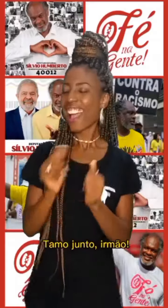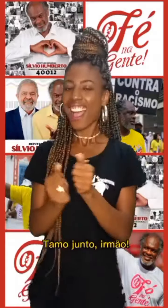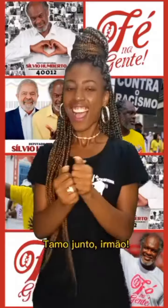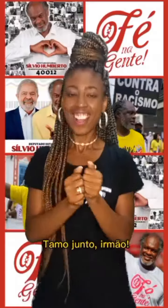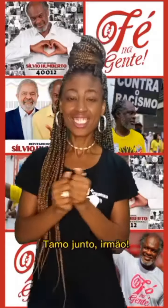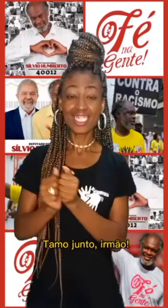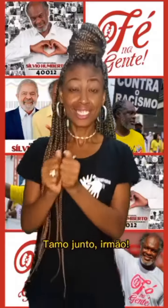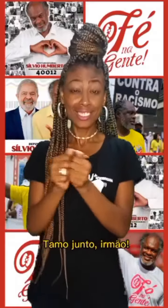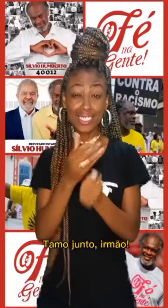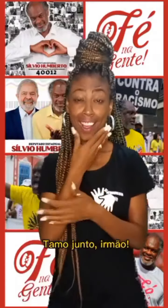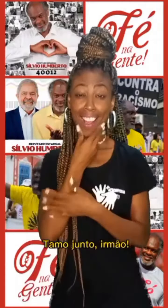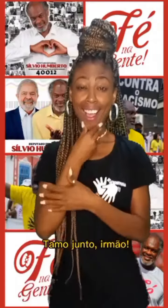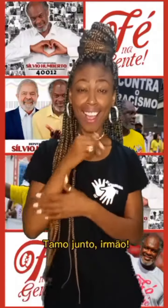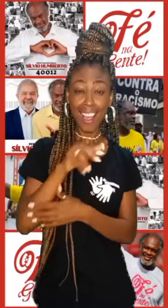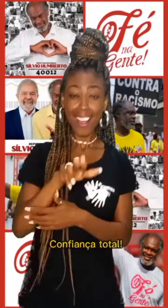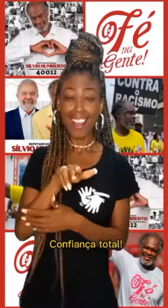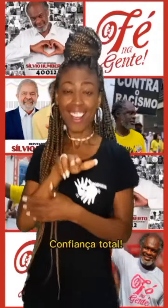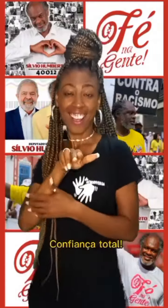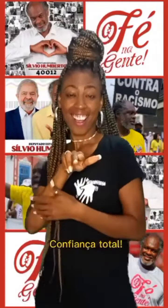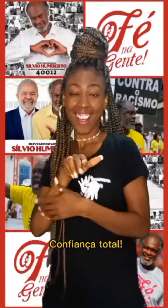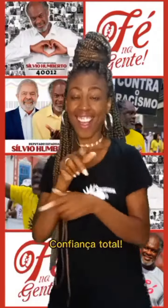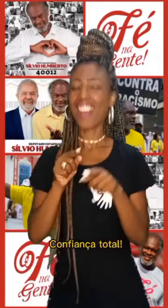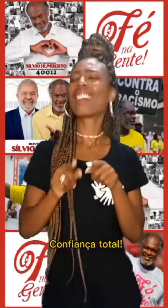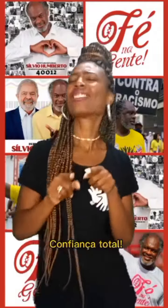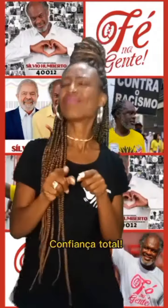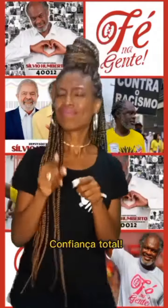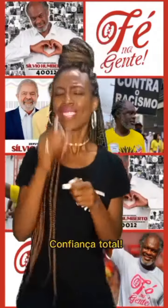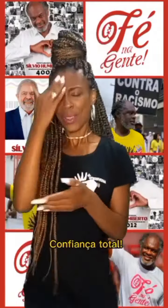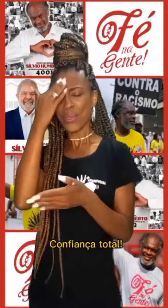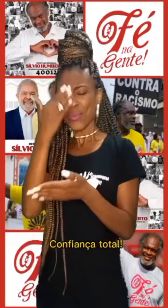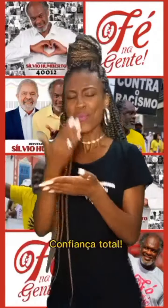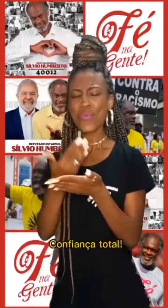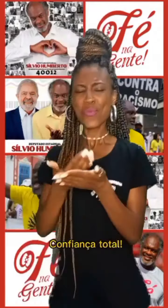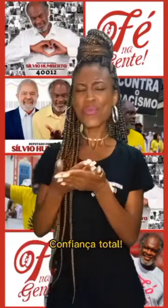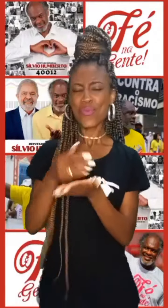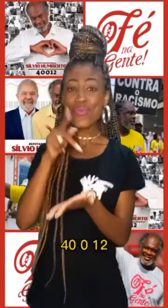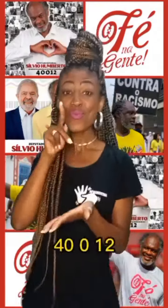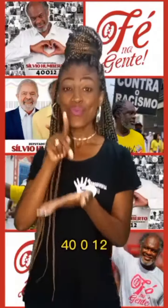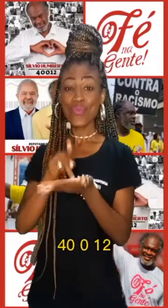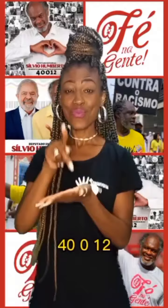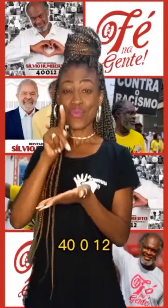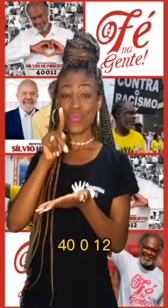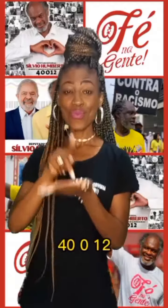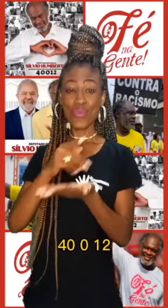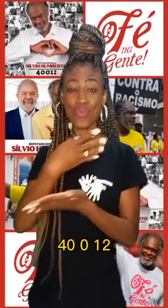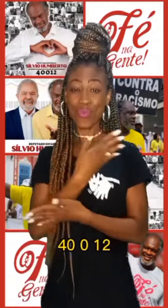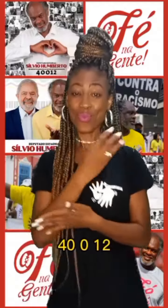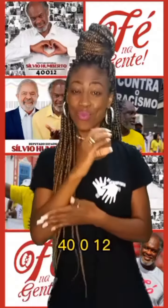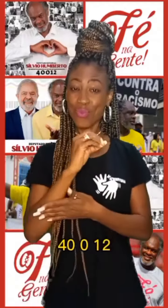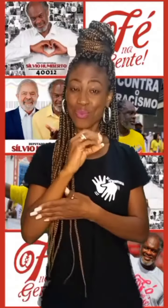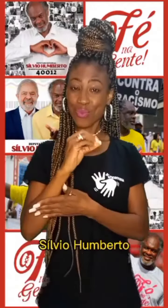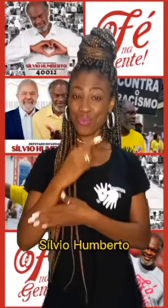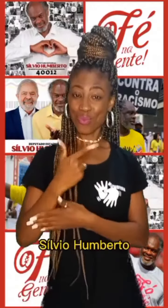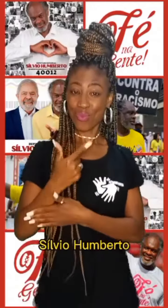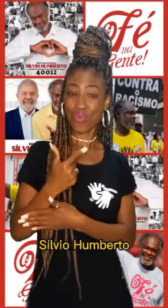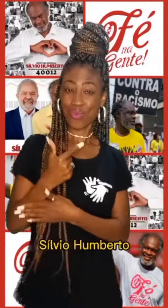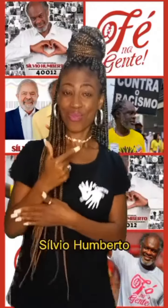irmão Confiança total 40, 0, 12, Silvio Humberto,